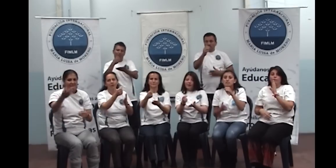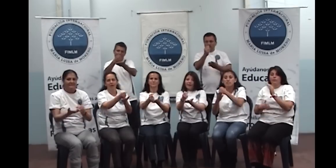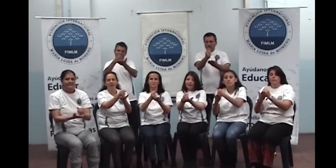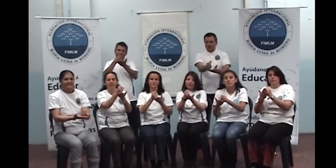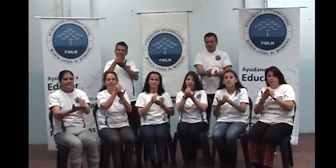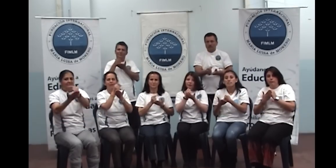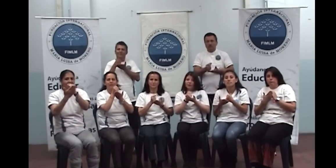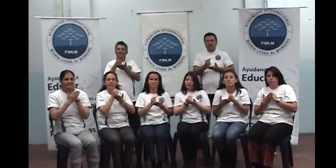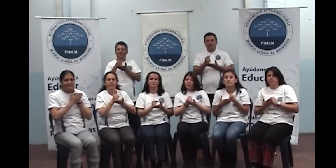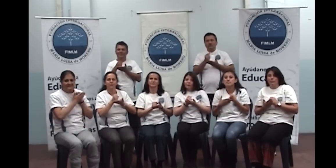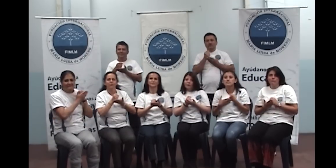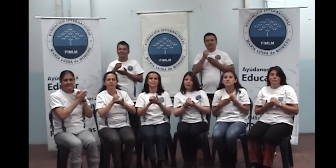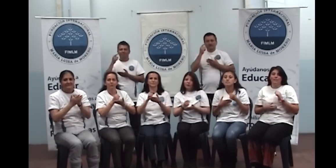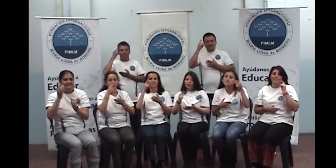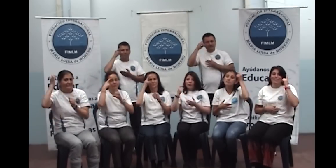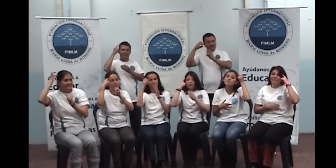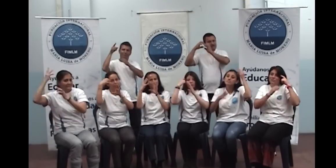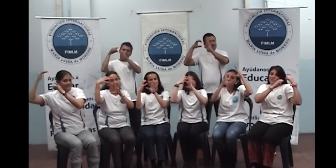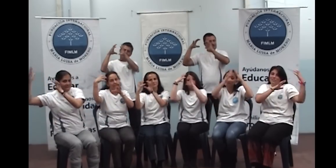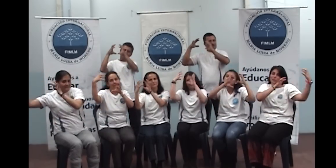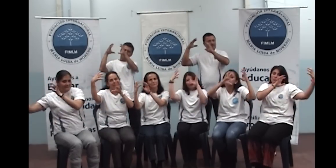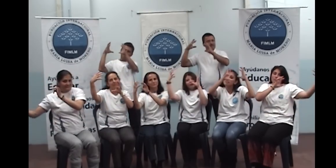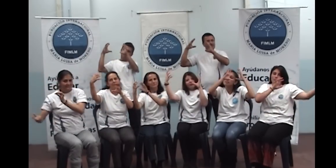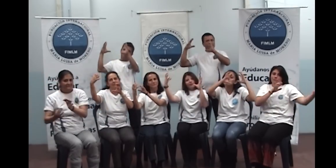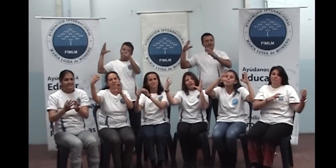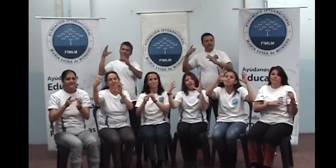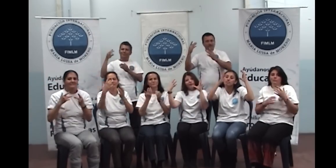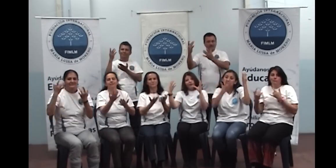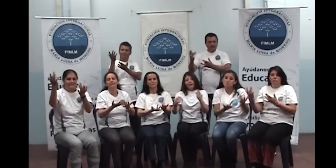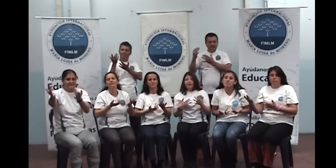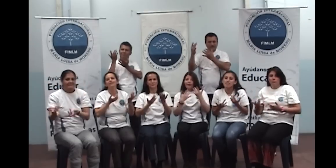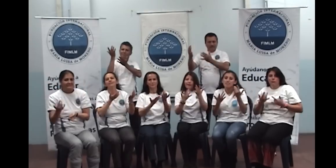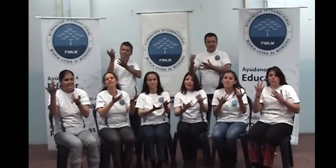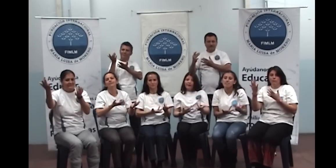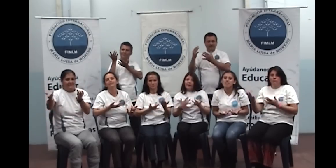Haz que mis sueños se puedan juntar con mis